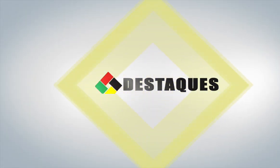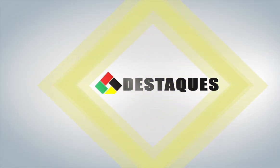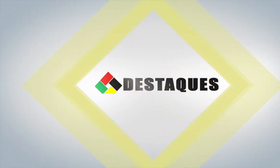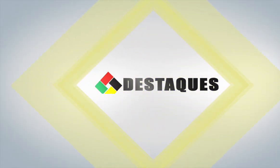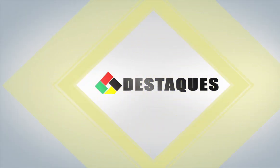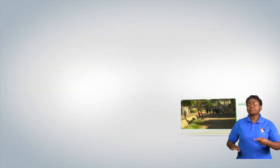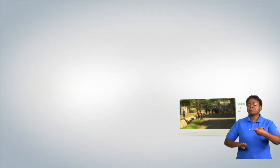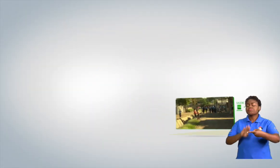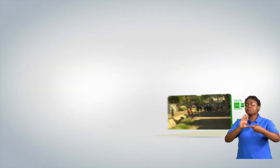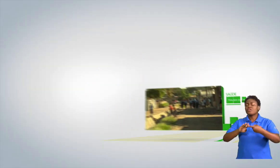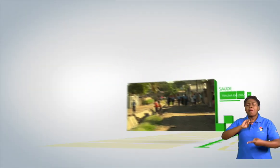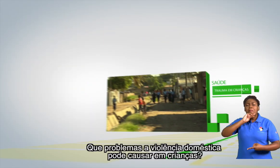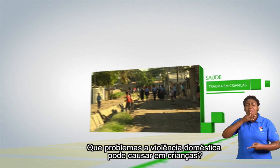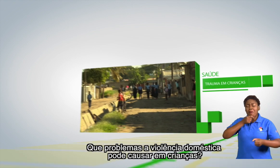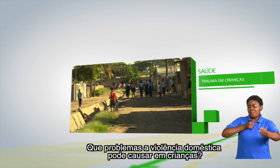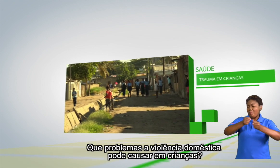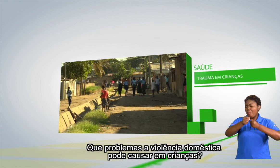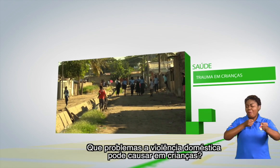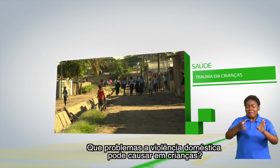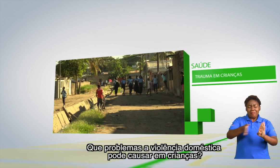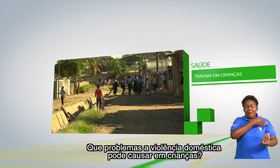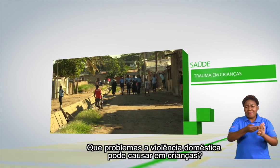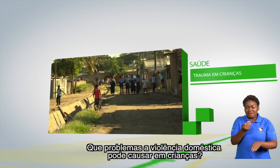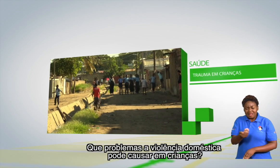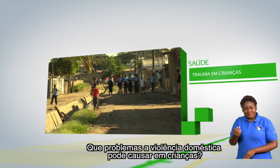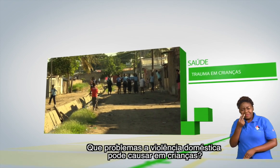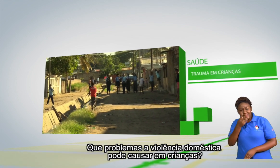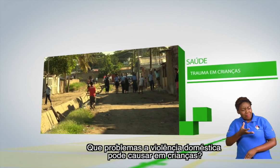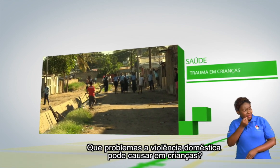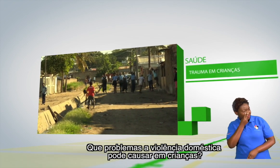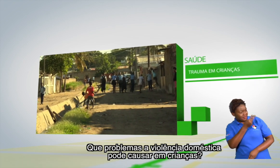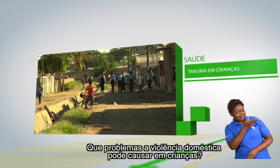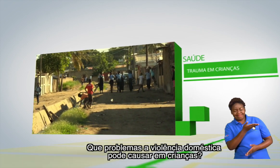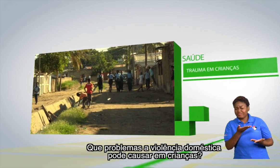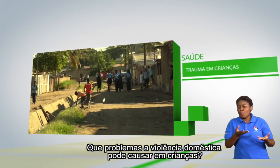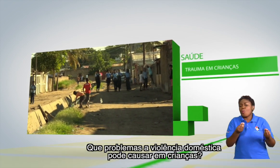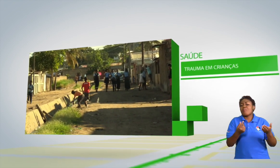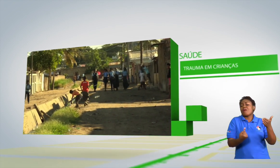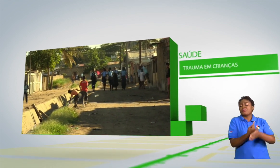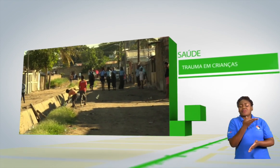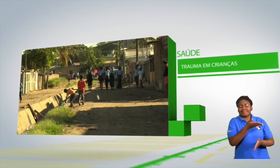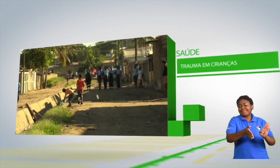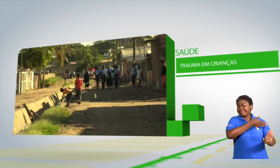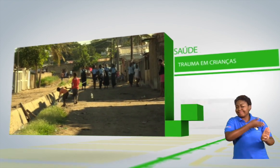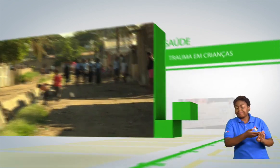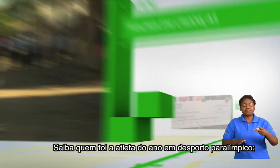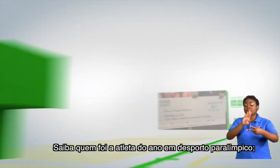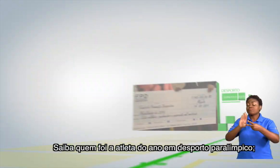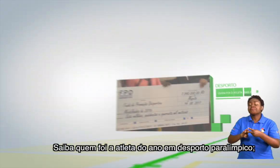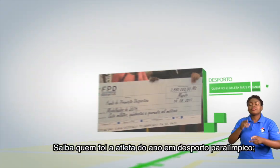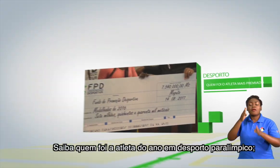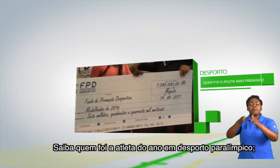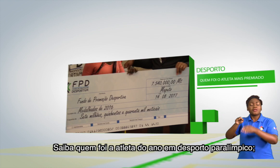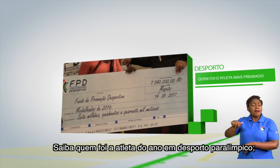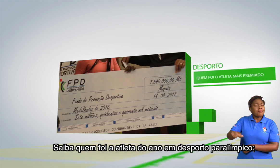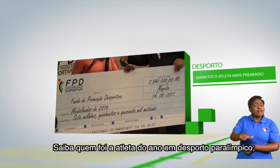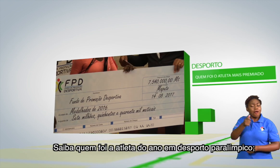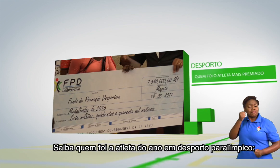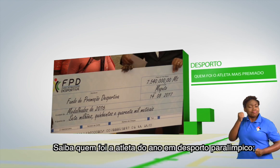Que problemas a violência doméstica pode causar em crianças? Saiba quem foi atleta do